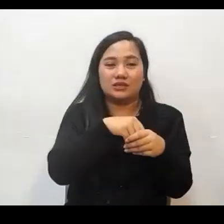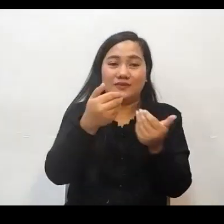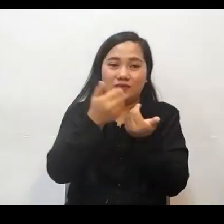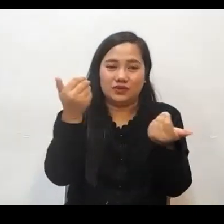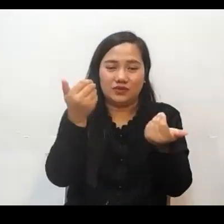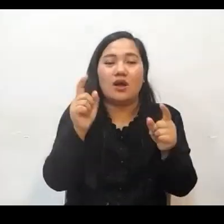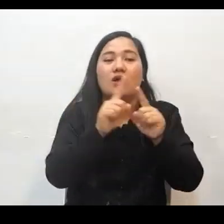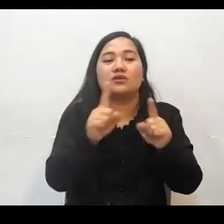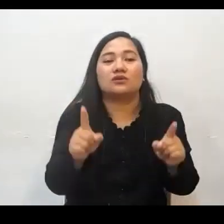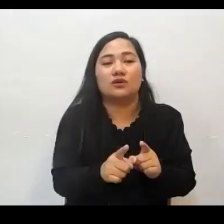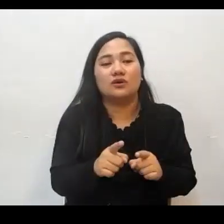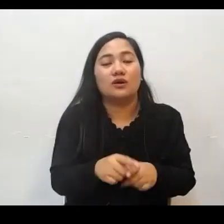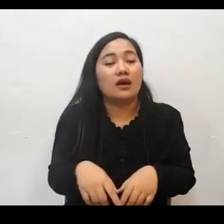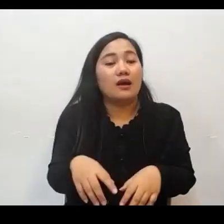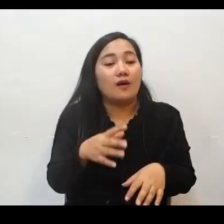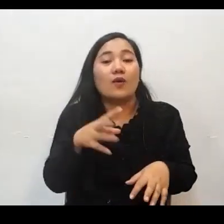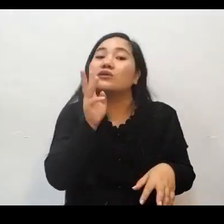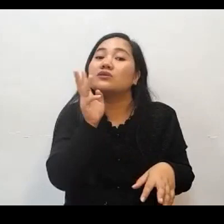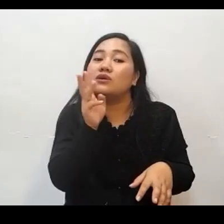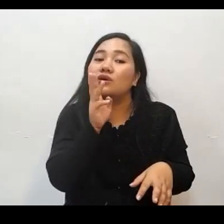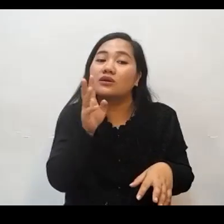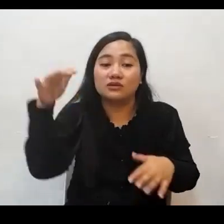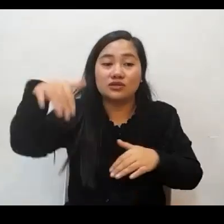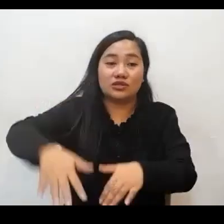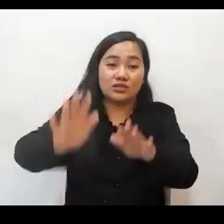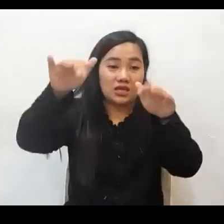At inihiwalay rin po ng Diyos yung lupa mula sa karagatan.